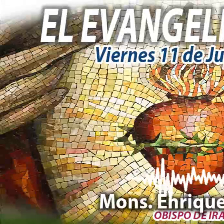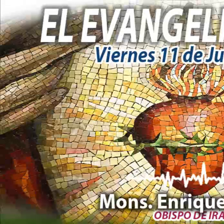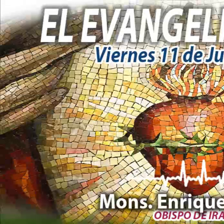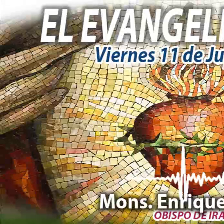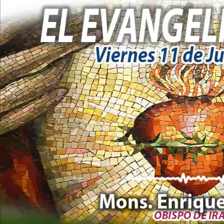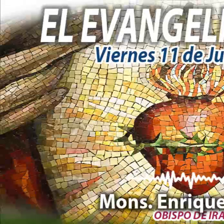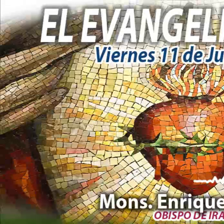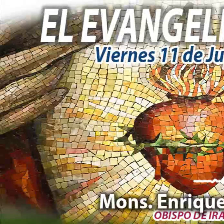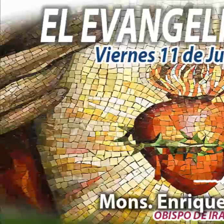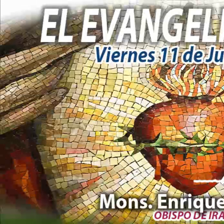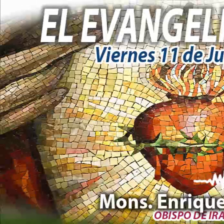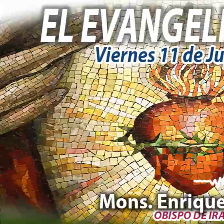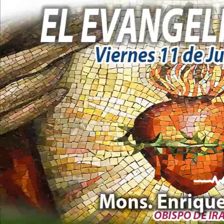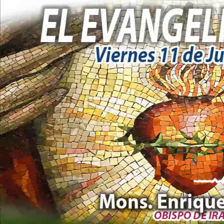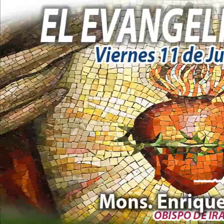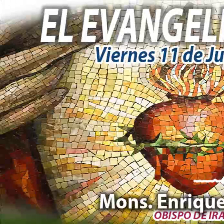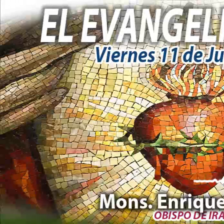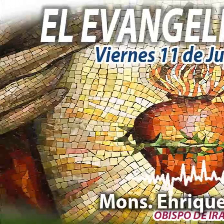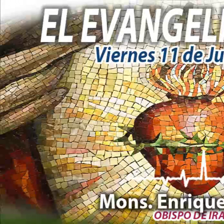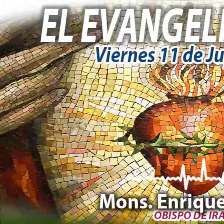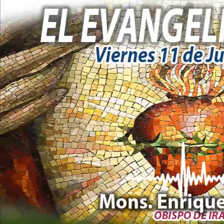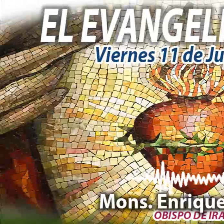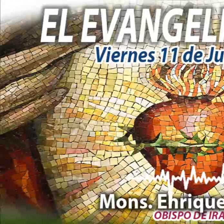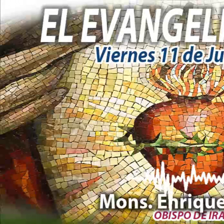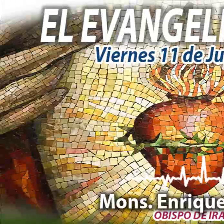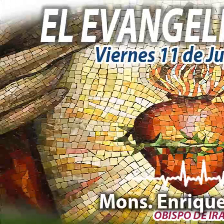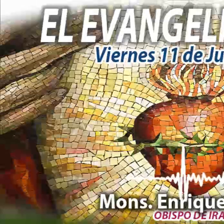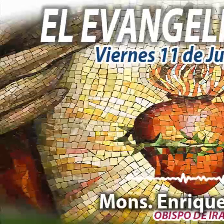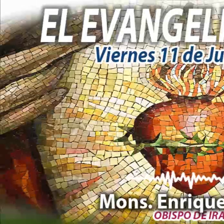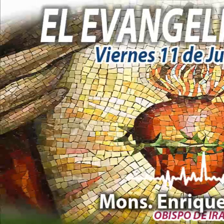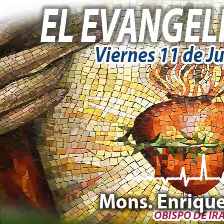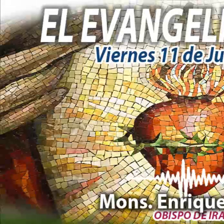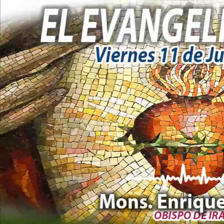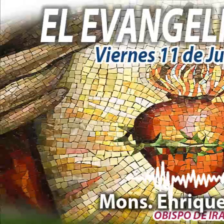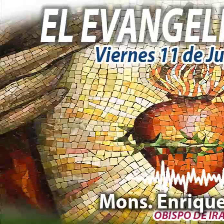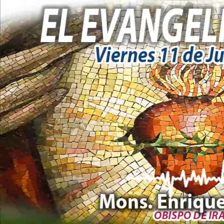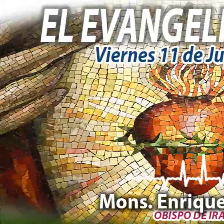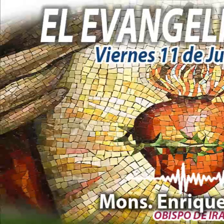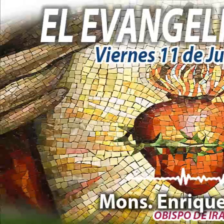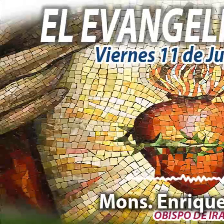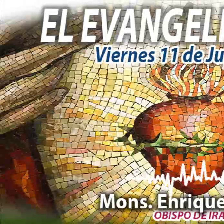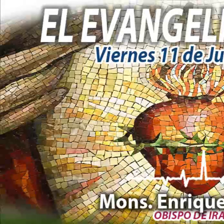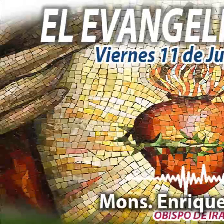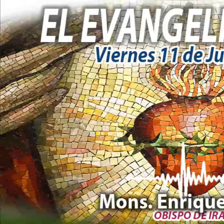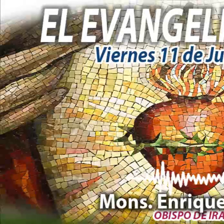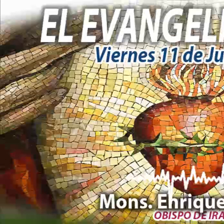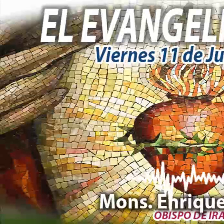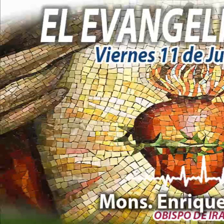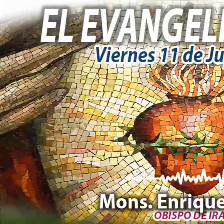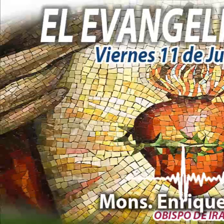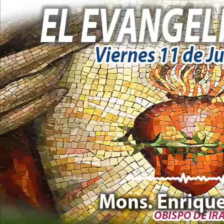Dispuso Dios en su sabiduría, revelarse a sí mismo y dar a conocer el misterio de su voluntad.